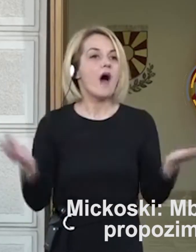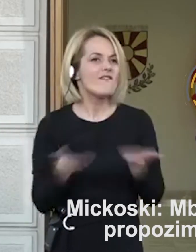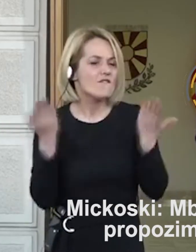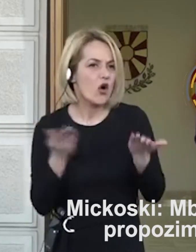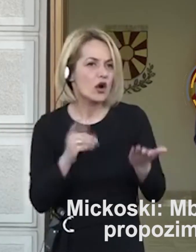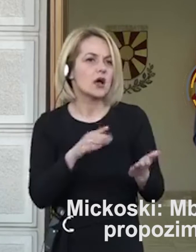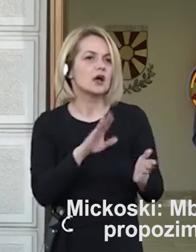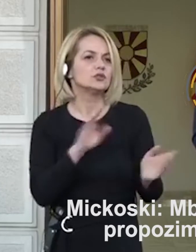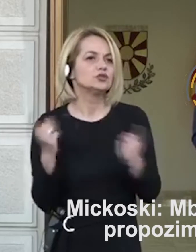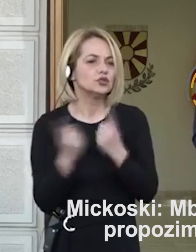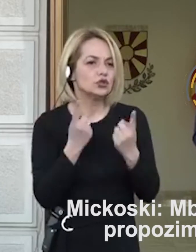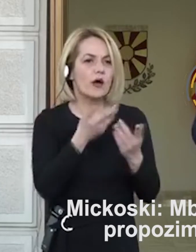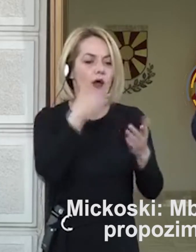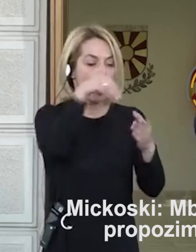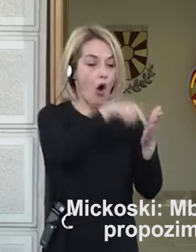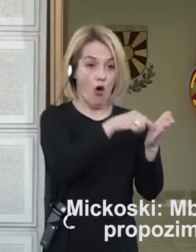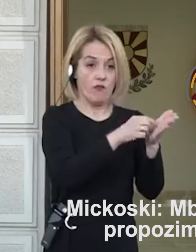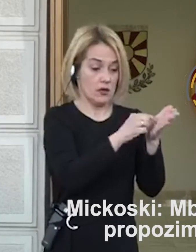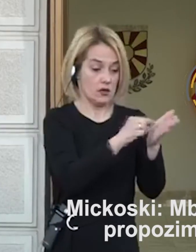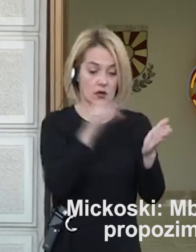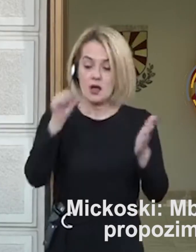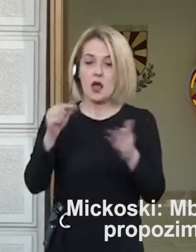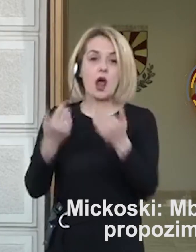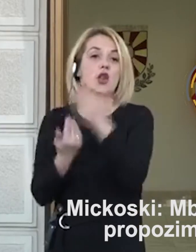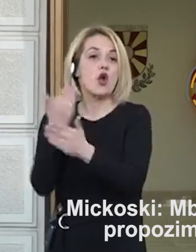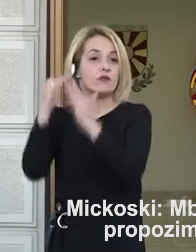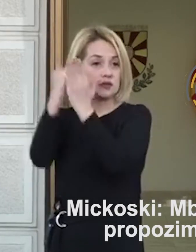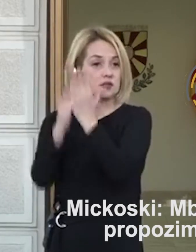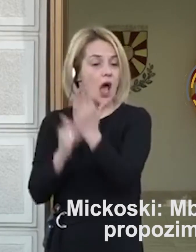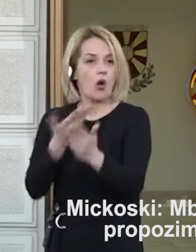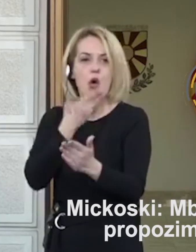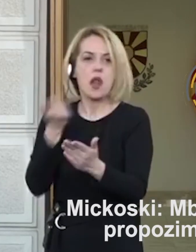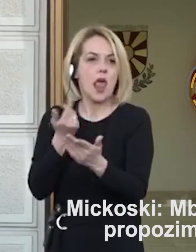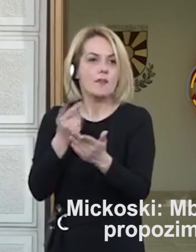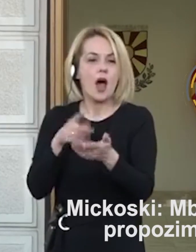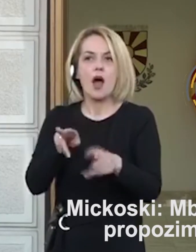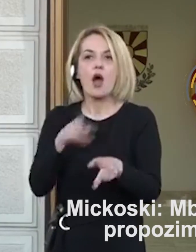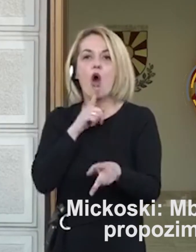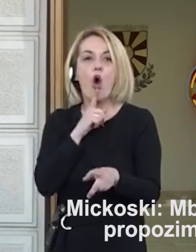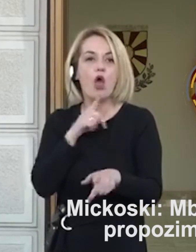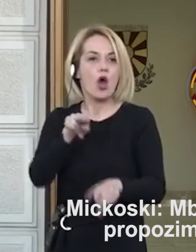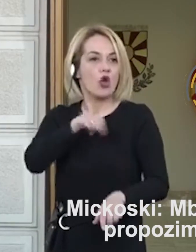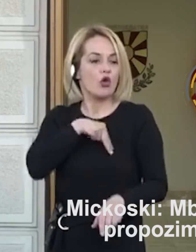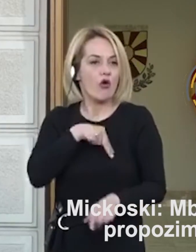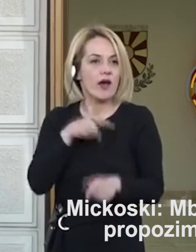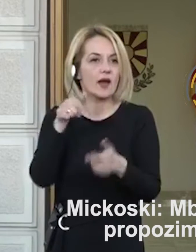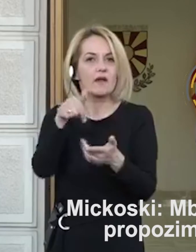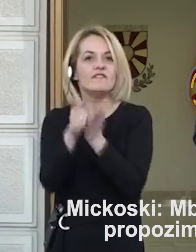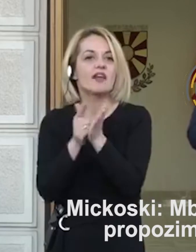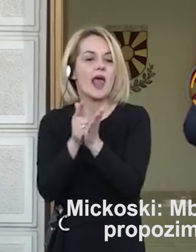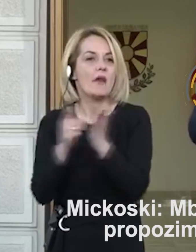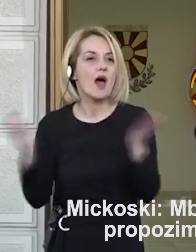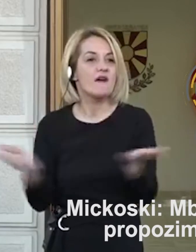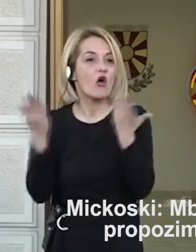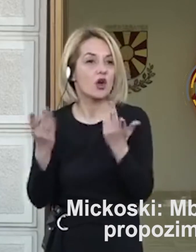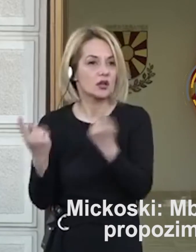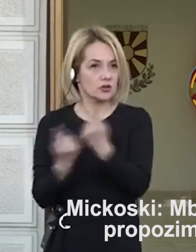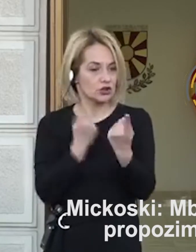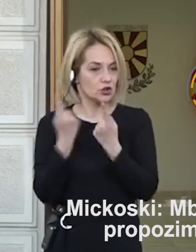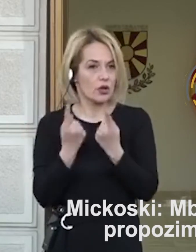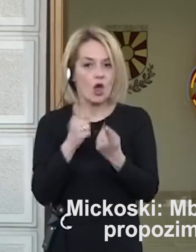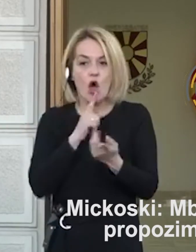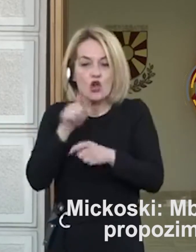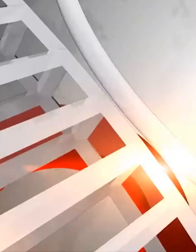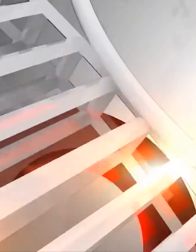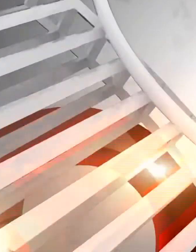состојба практично не е регулирана со закона, но са е регулирана на методологијата и одговорност на што би значило продосување на воренна состојба и кој